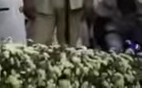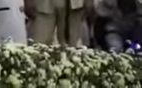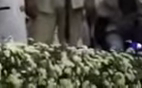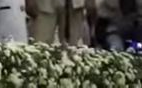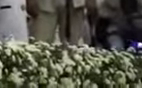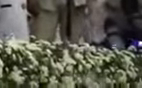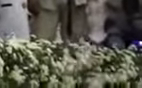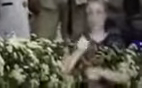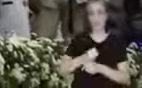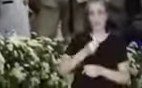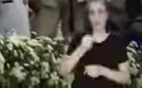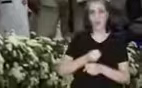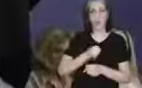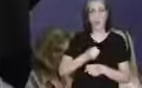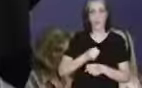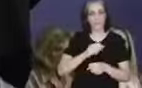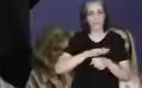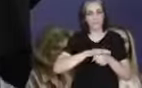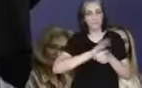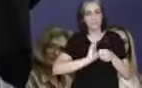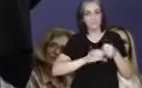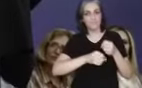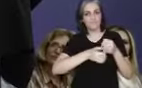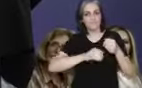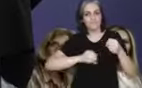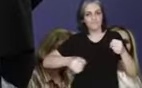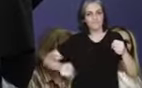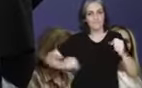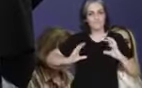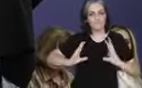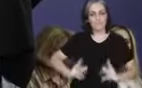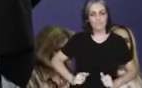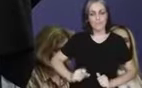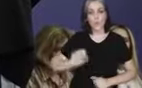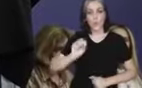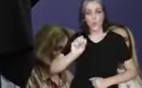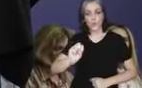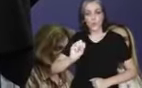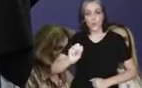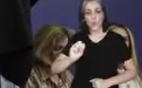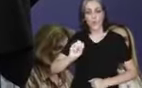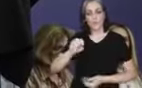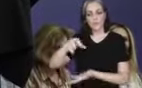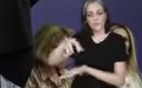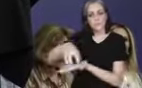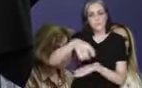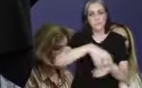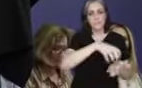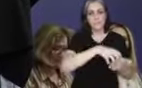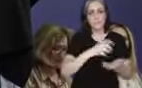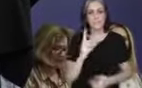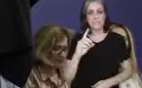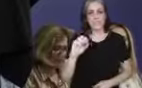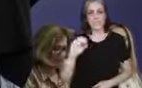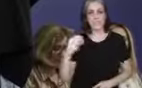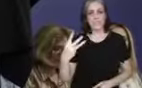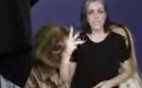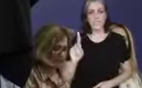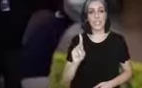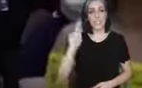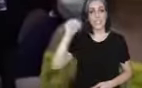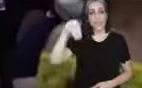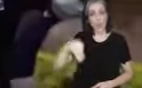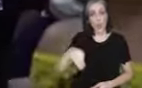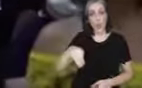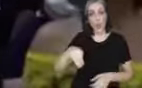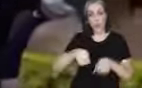Uma obra de saneamento básico, com oito estações elevatórias, com 103 quilômetros